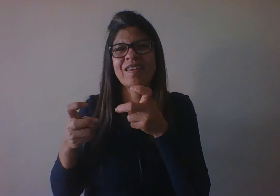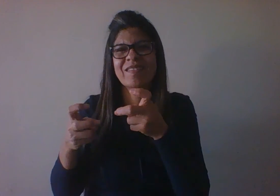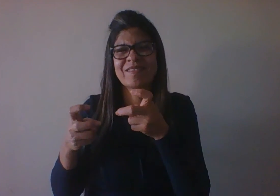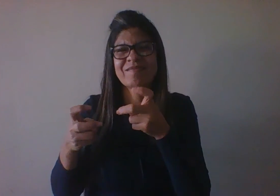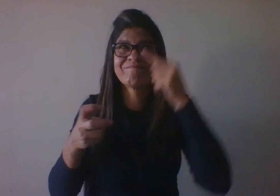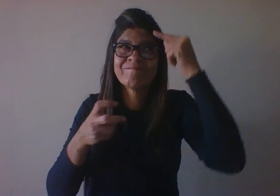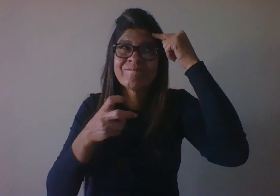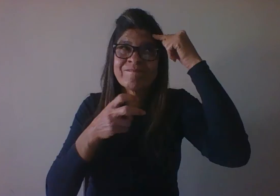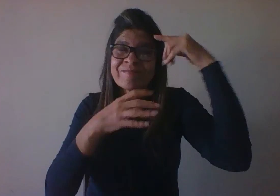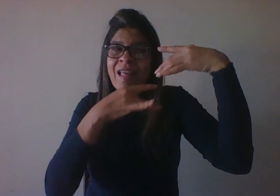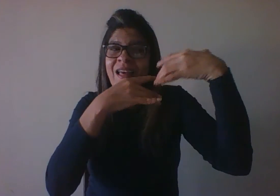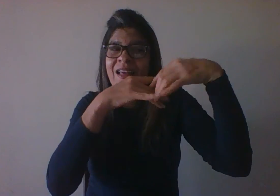abstrato.